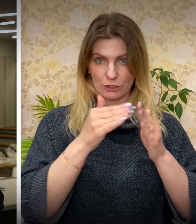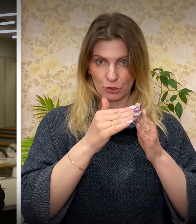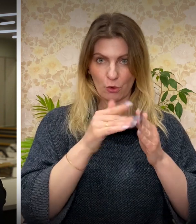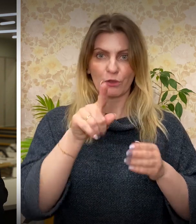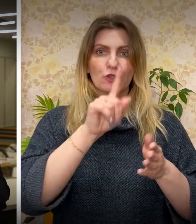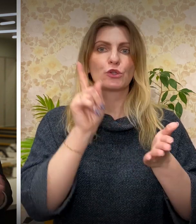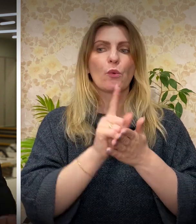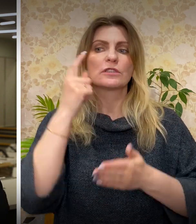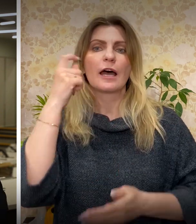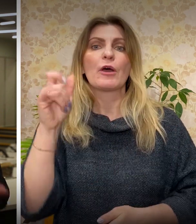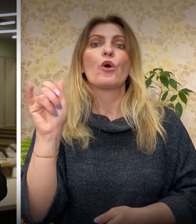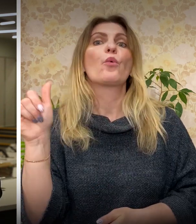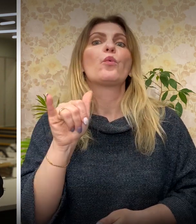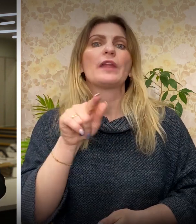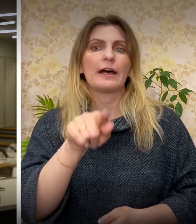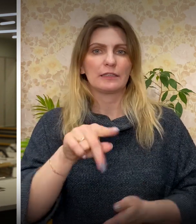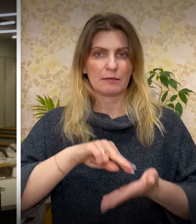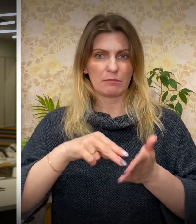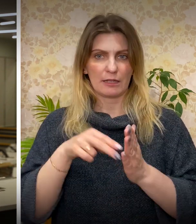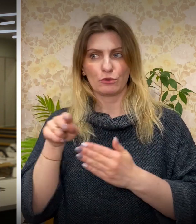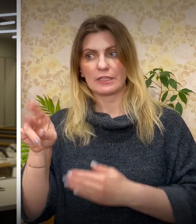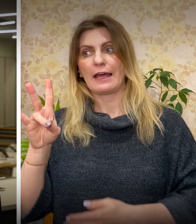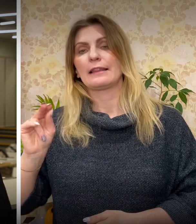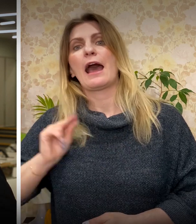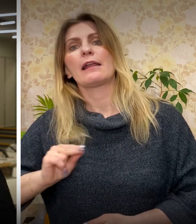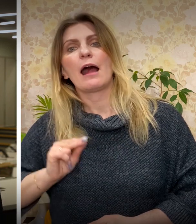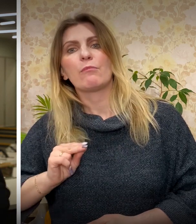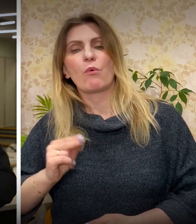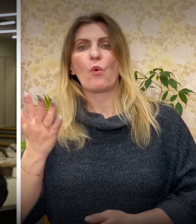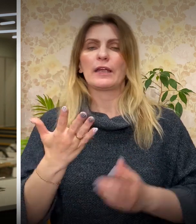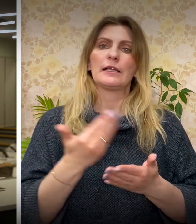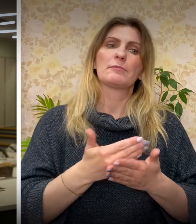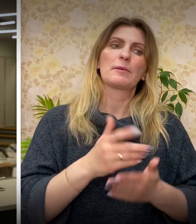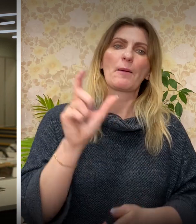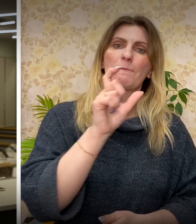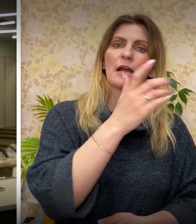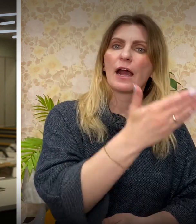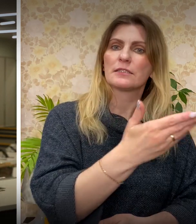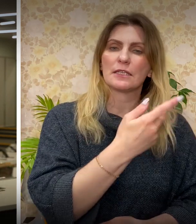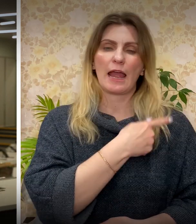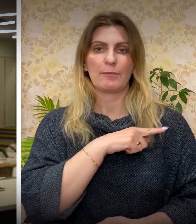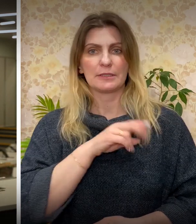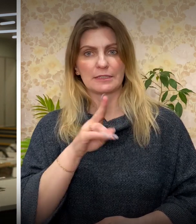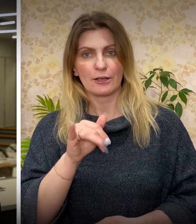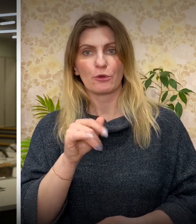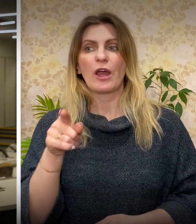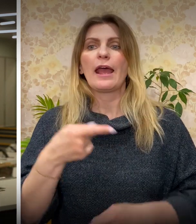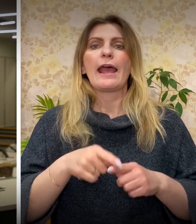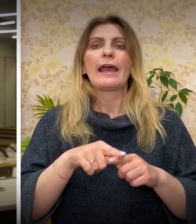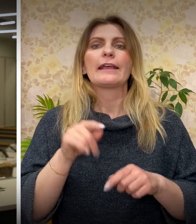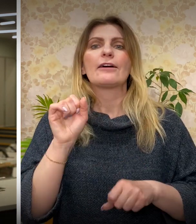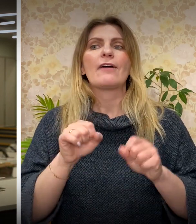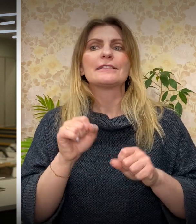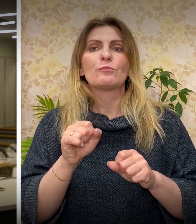ты направляешься – на работу или в пункт, который оправдан, например, магазин. Сделано это будет для того, чтобы не